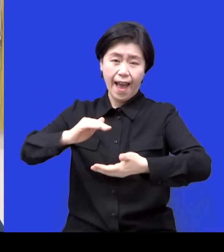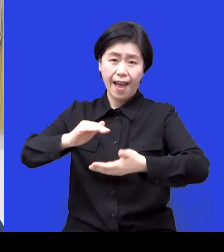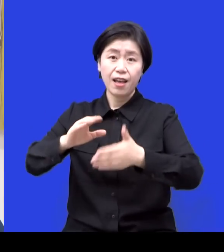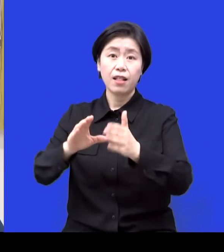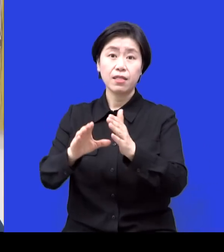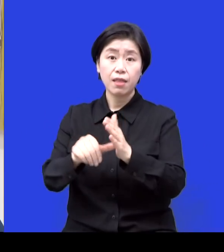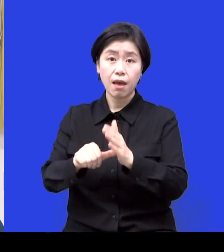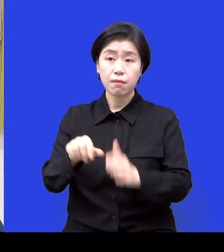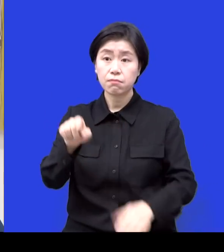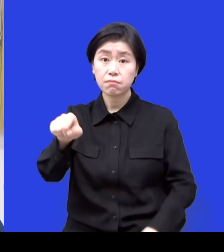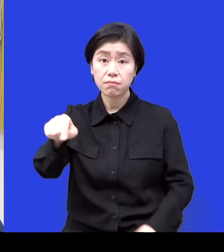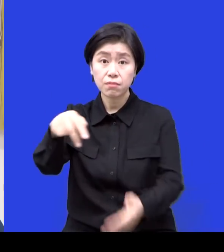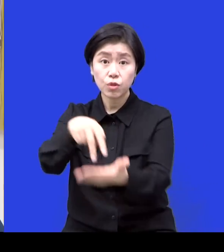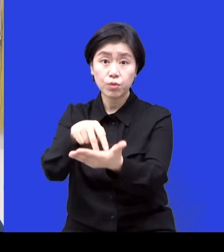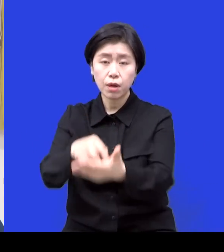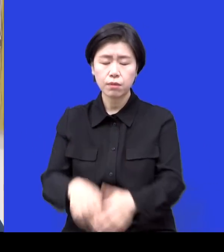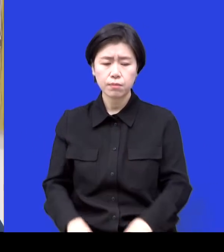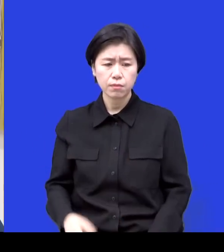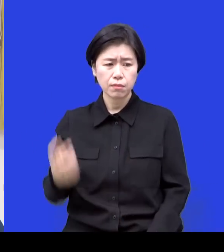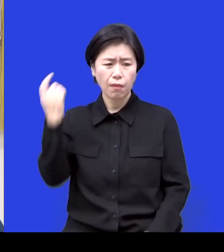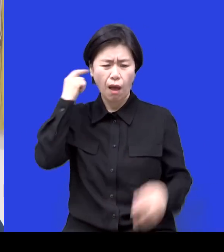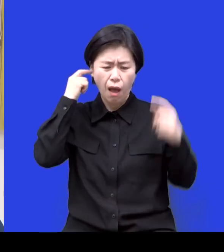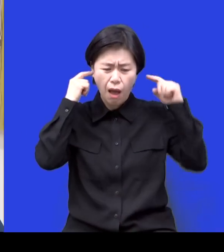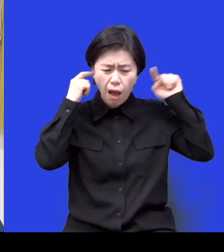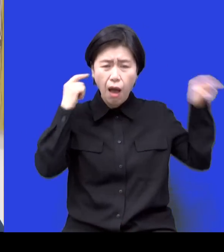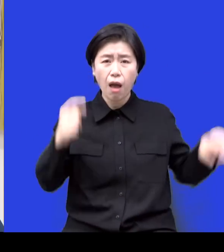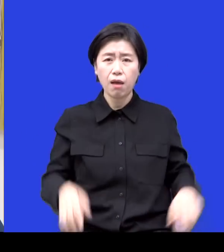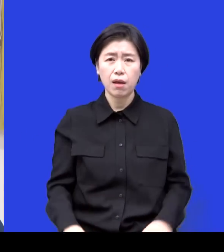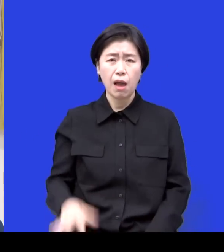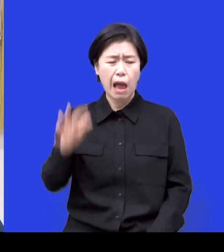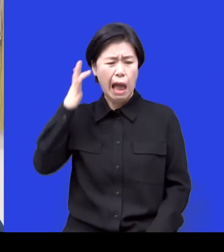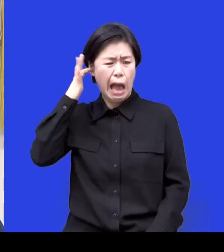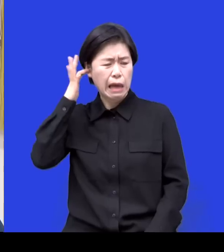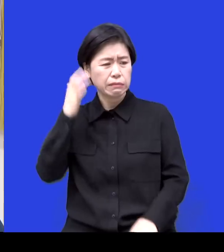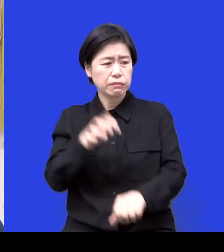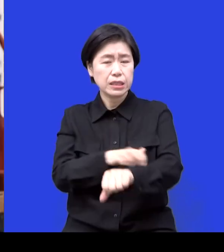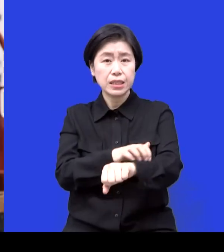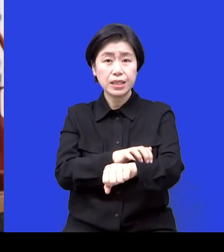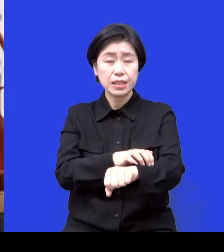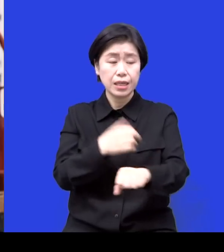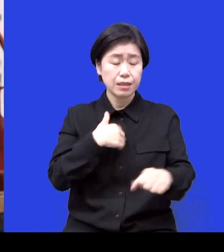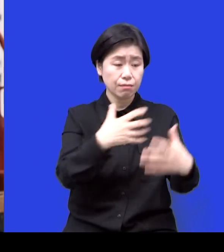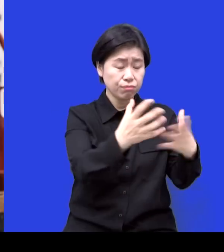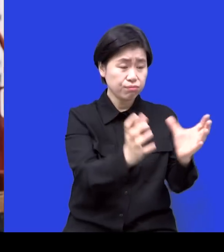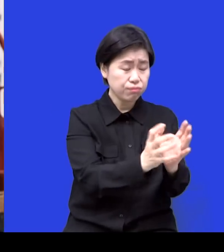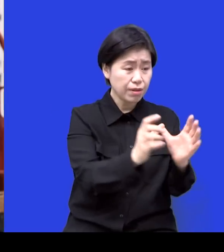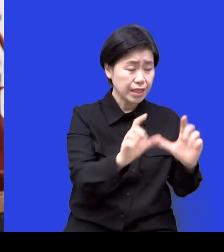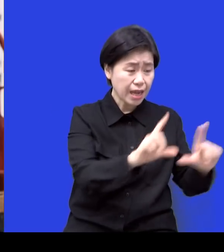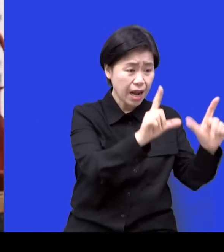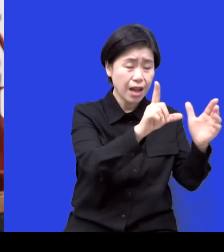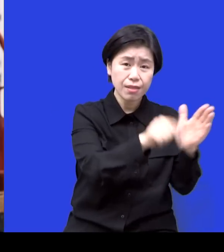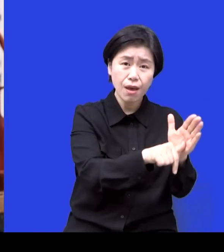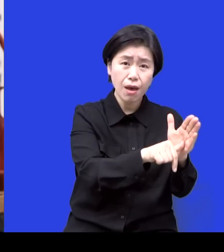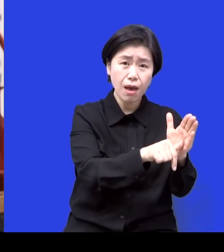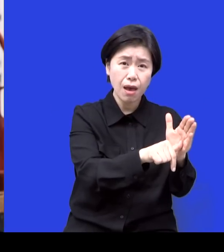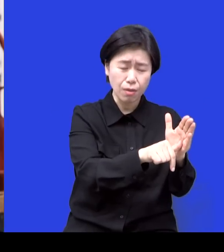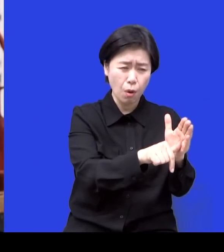퇴소하고 나왔는데 또 뭐 들어야 돼? 그러면서 튕겨져 나가는 경우도 있어요. 너무 뭔가 투머치하게 이렇게